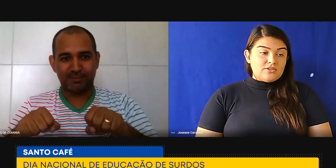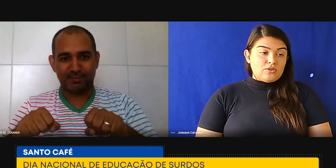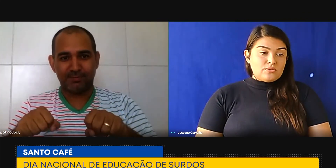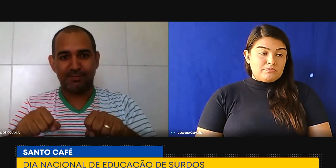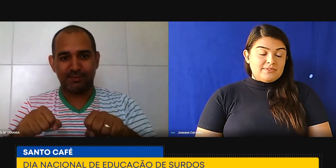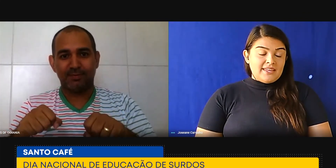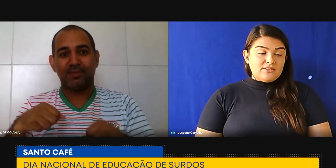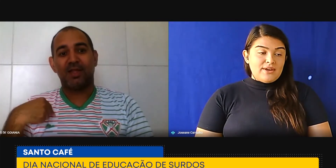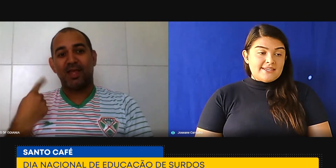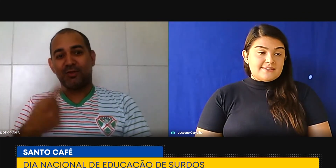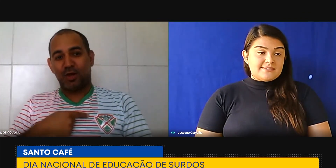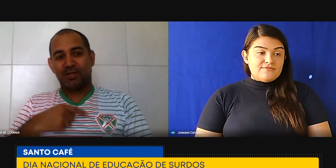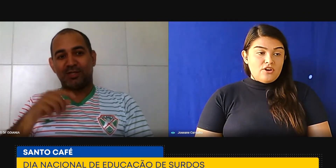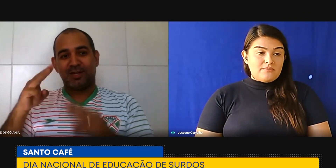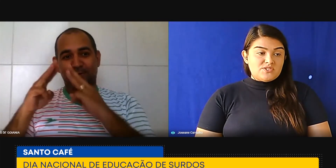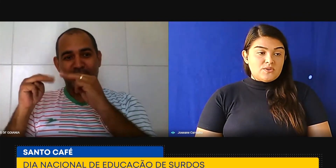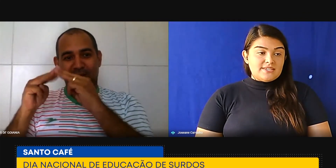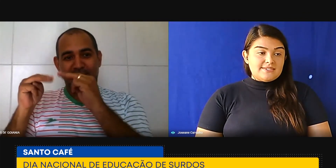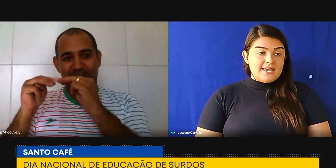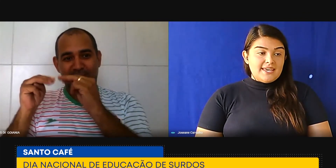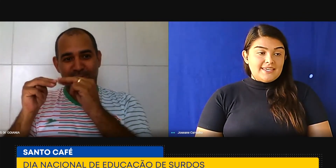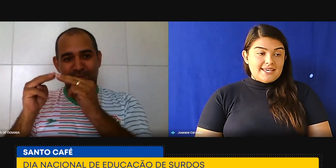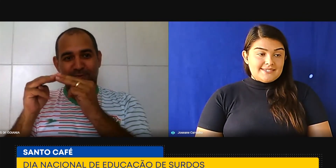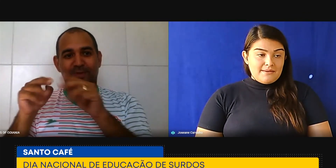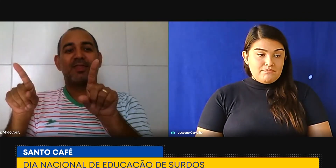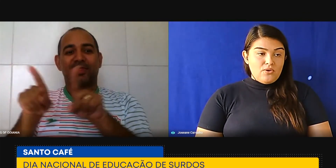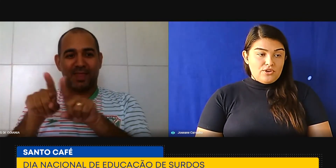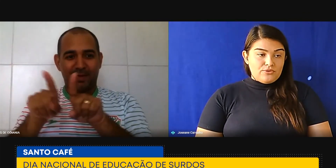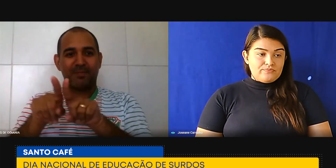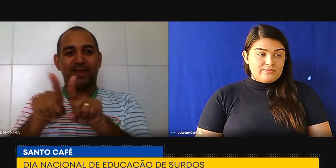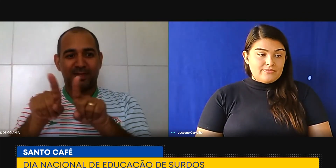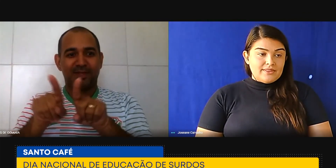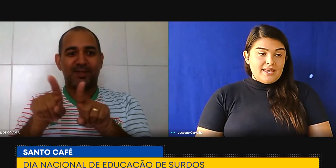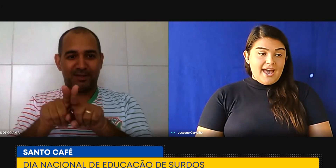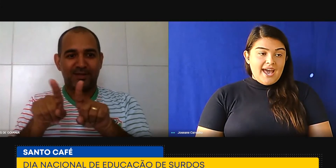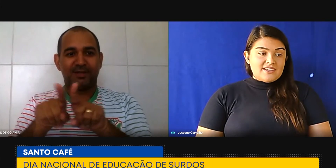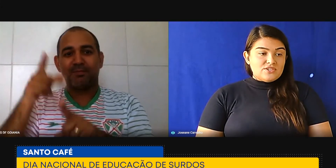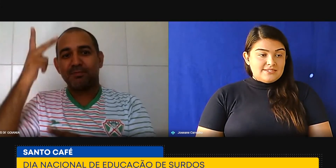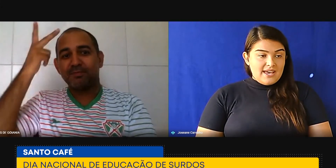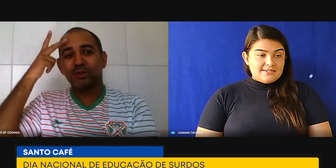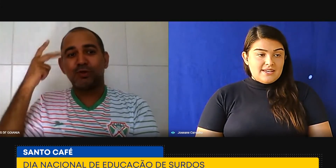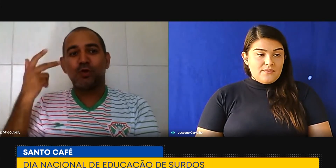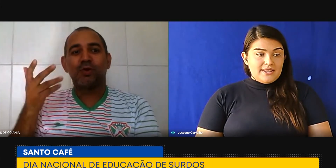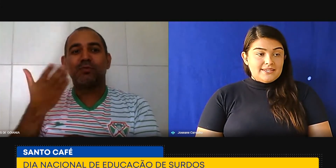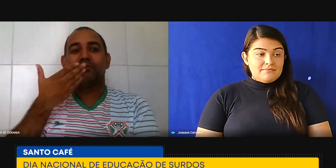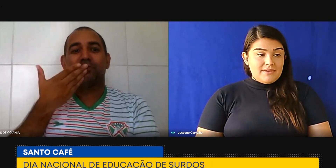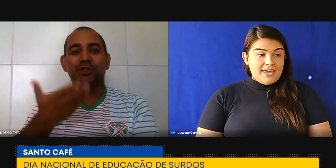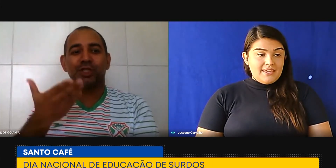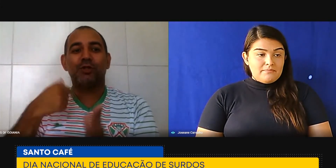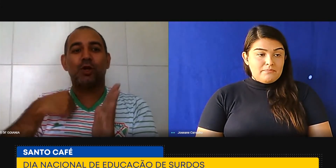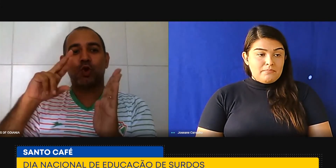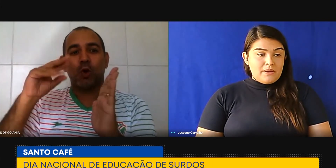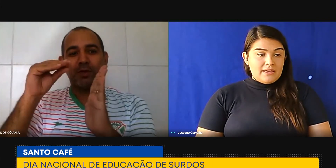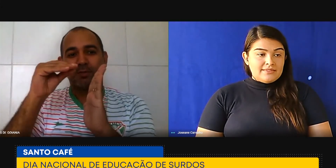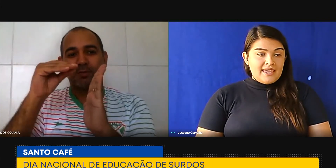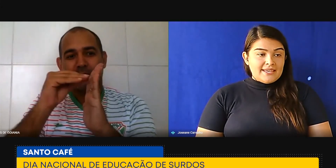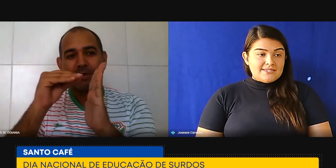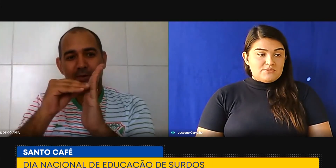tendo essas informações e esse apoio. A Associação, ela também tem esse